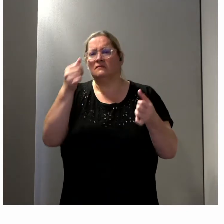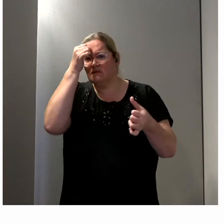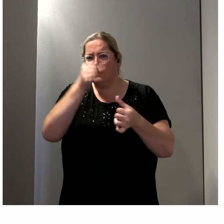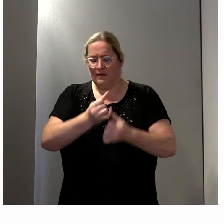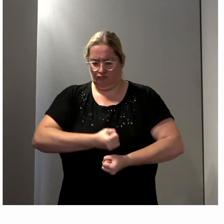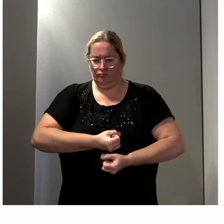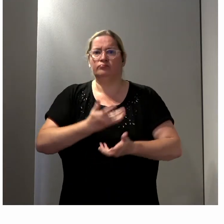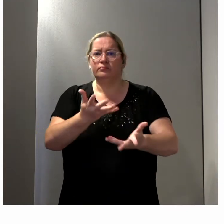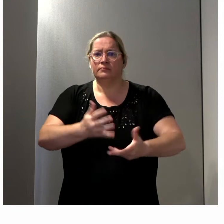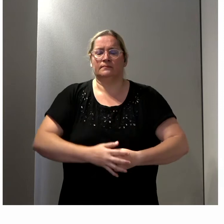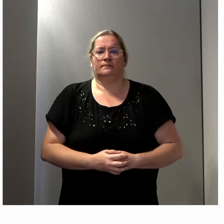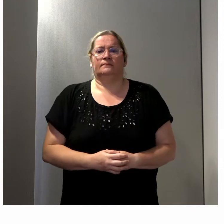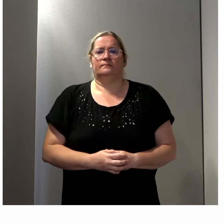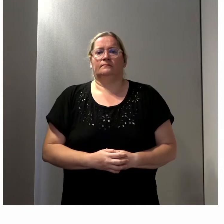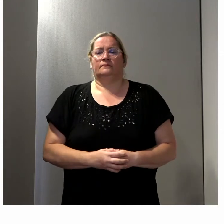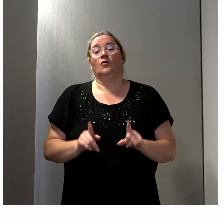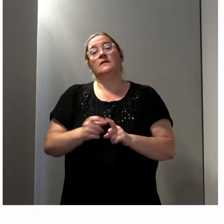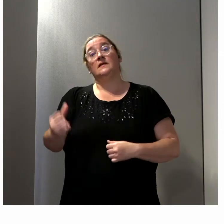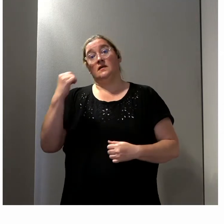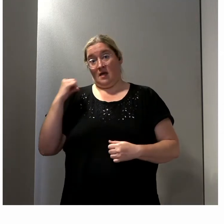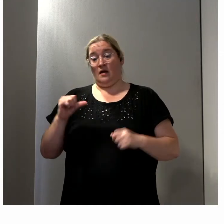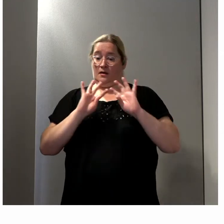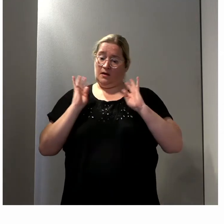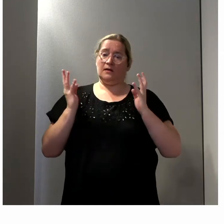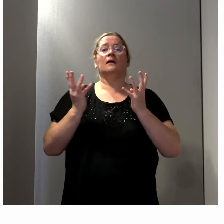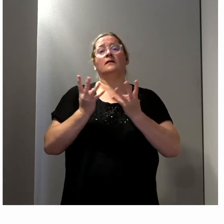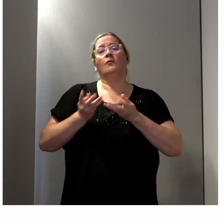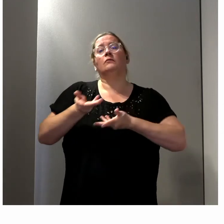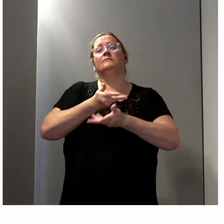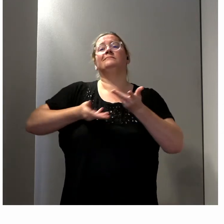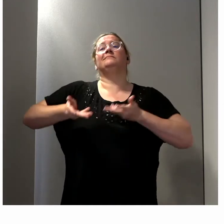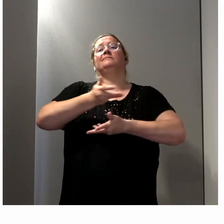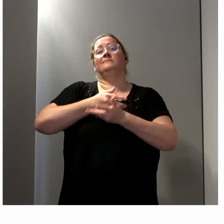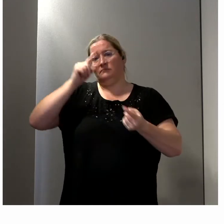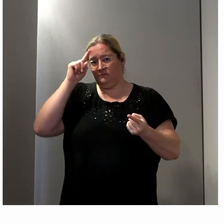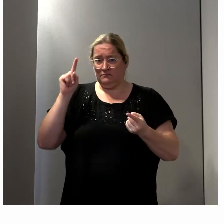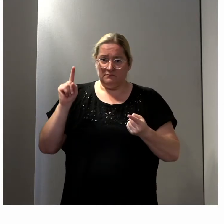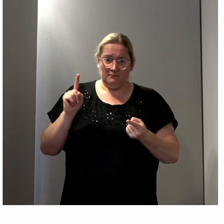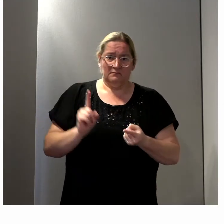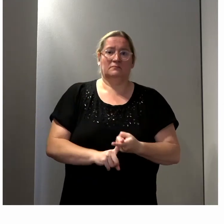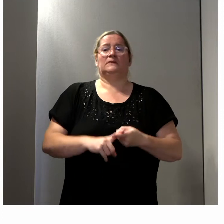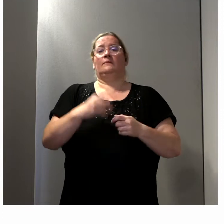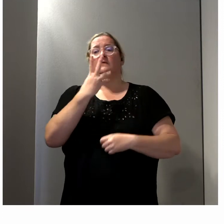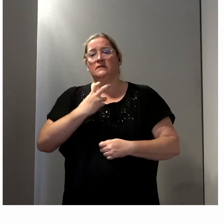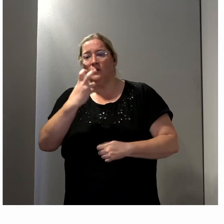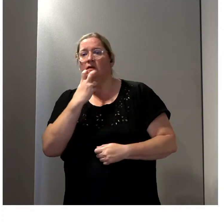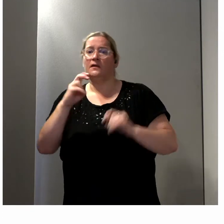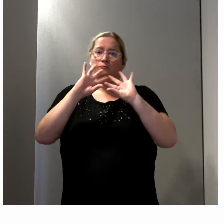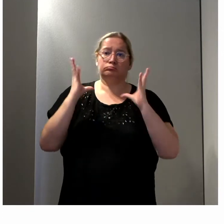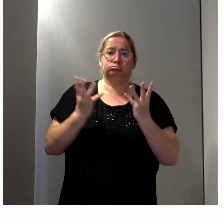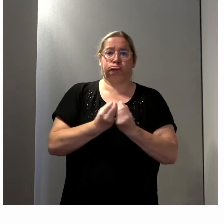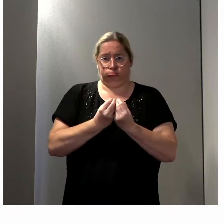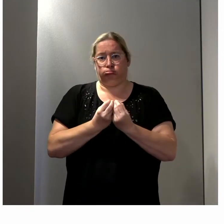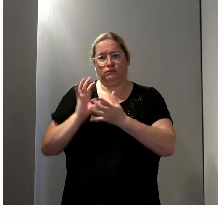le CNCPH, ça a été dit hier à la table ronde qui relatait les derniers citoyens, le